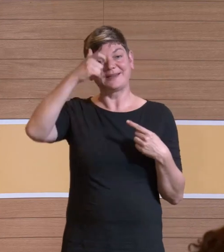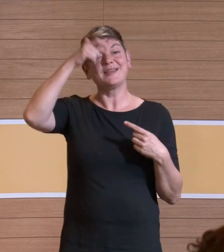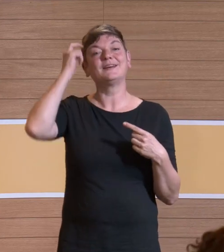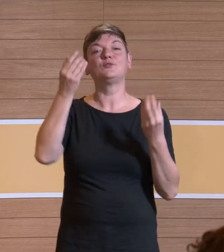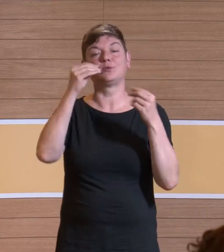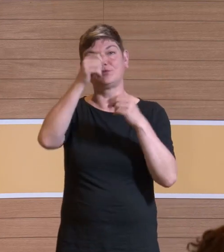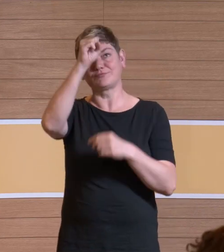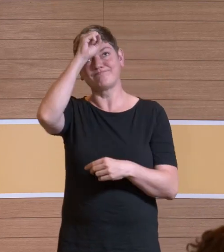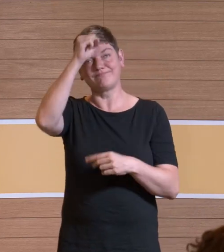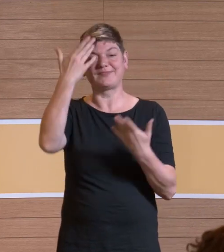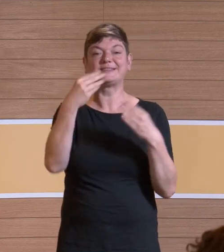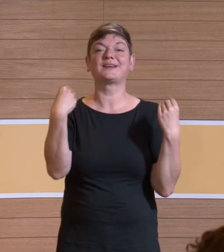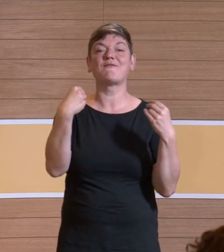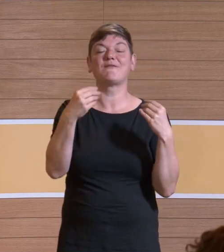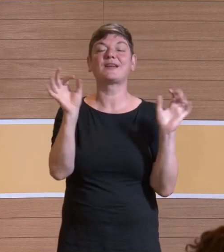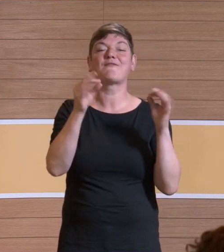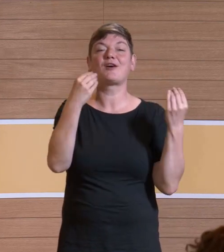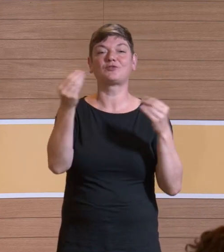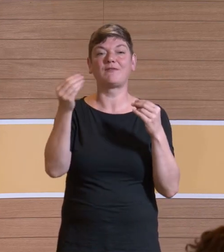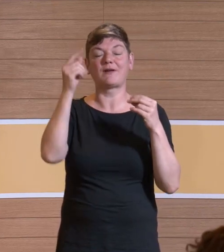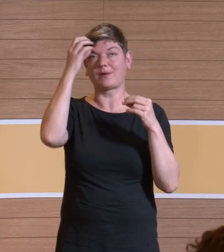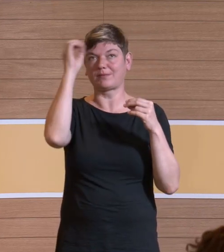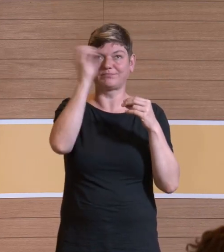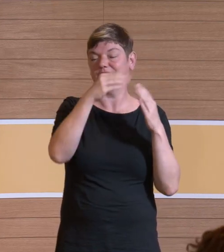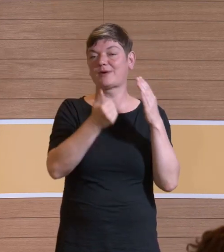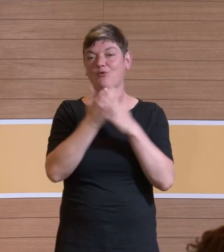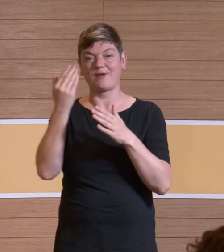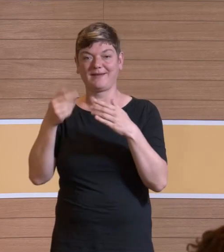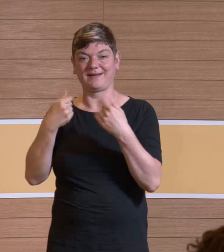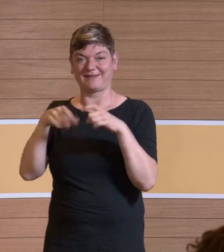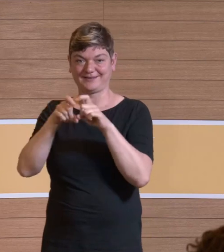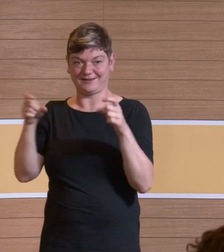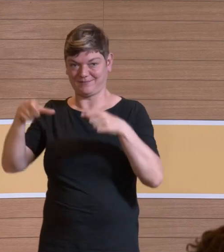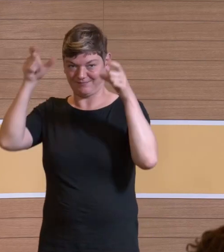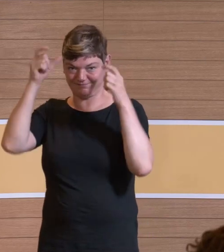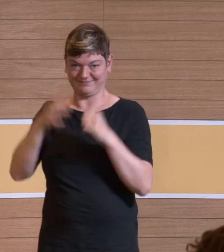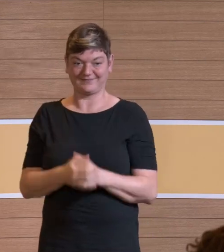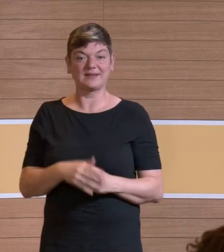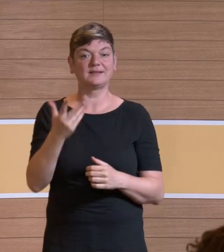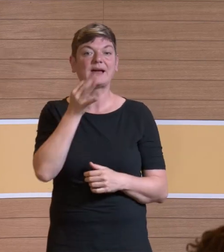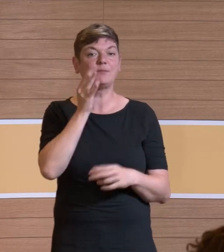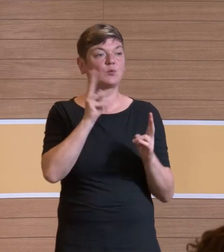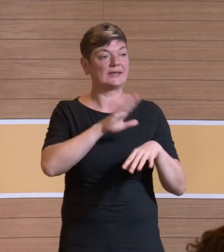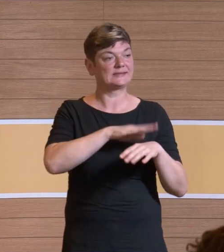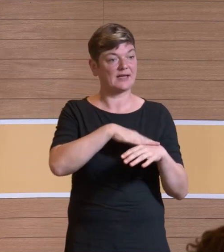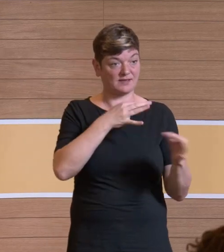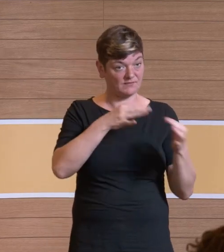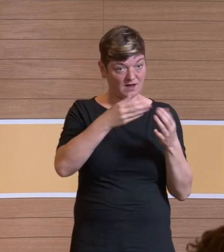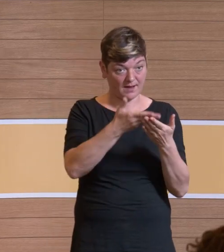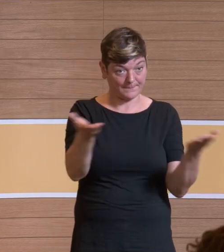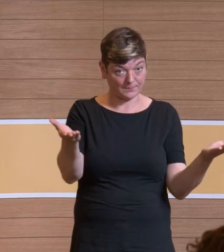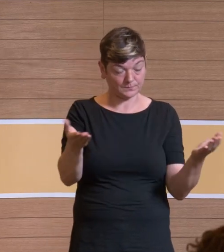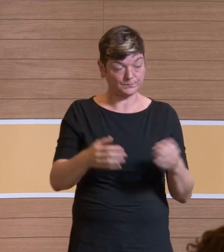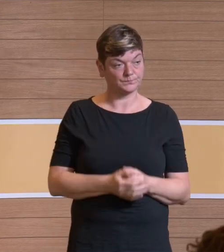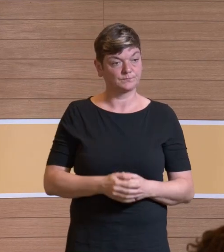physikalisch-technischer Luft gelüftet haben hier. Wir haben noch drei Minuten Zeit. Gibt es Fragen aus dem Raum? Ich hätte gerade schon an der Hand gesehen.